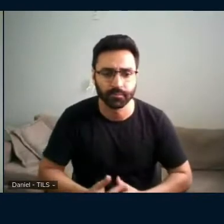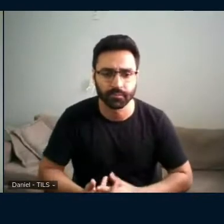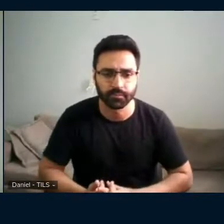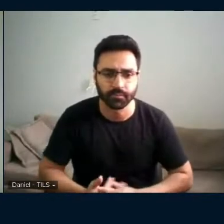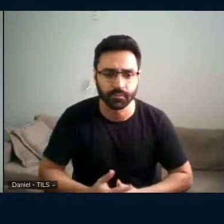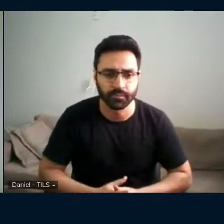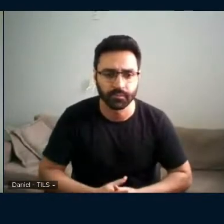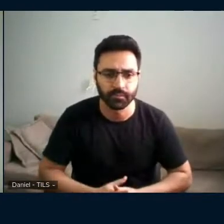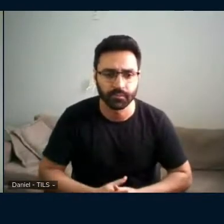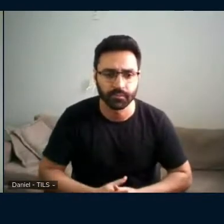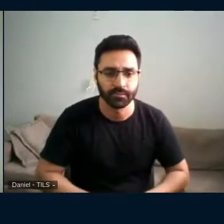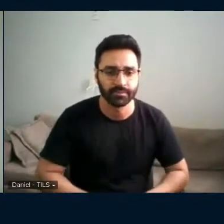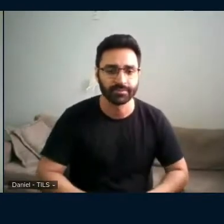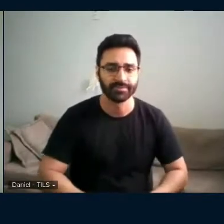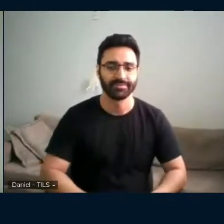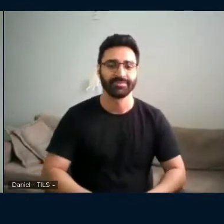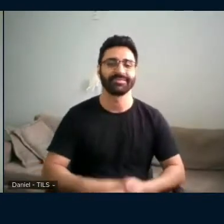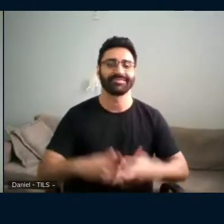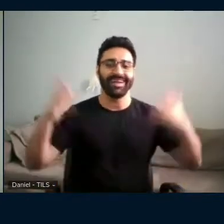Ah, Guto!